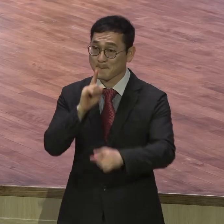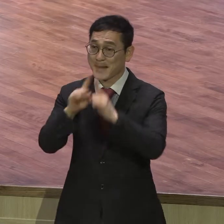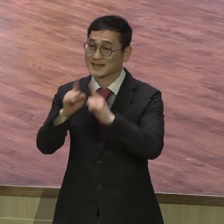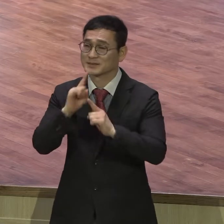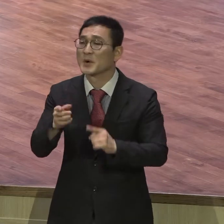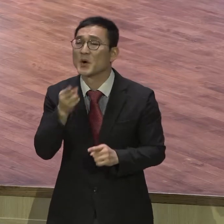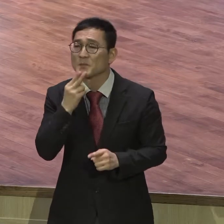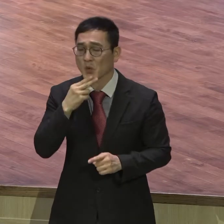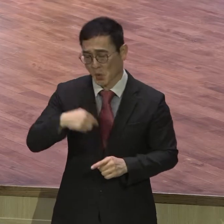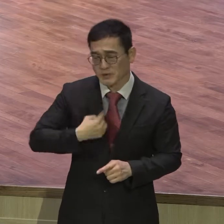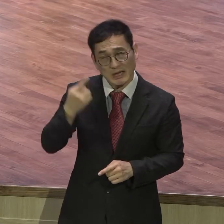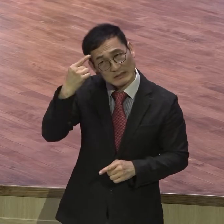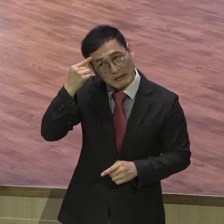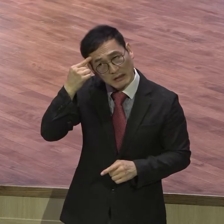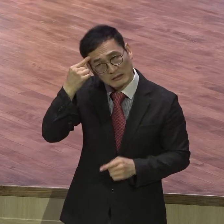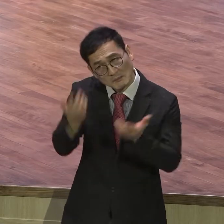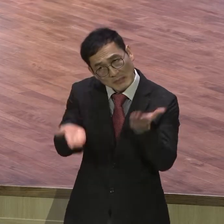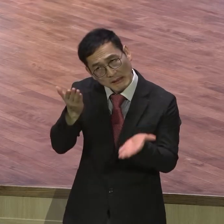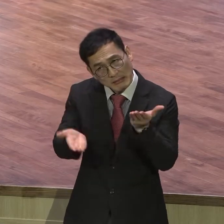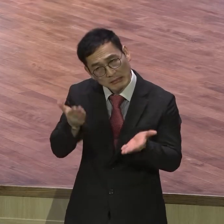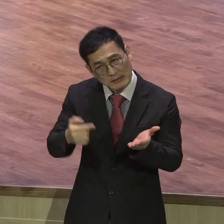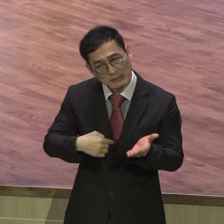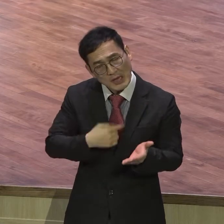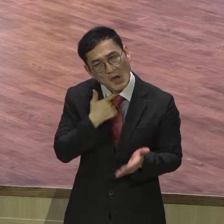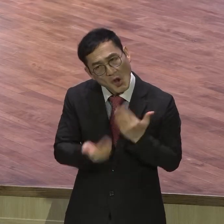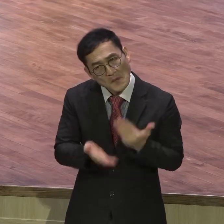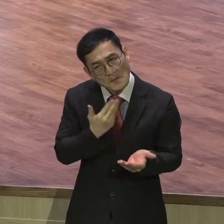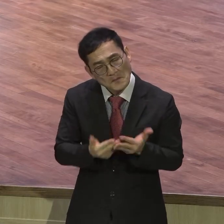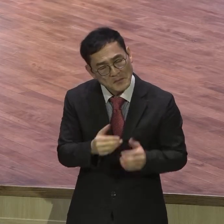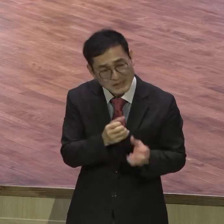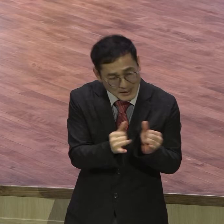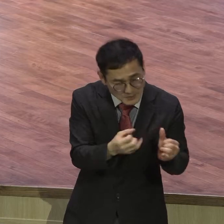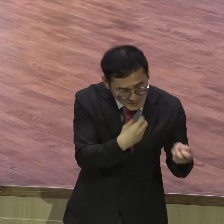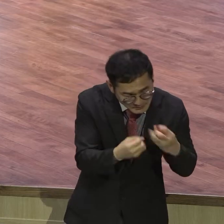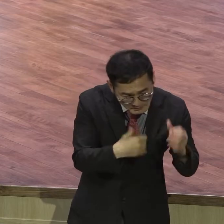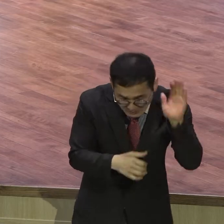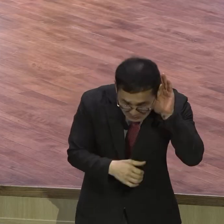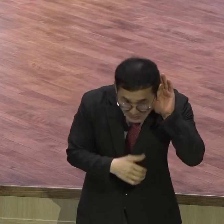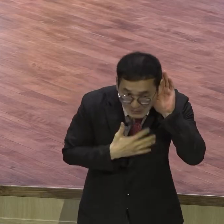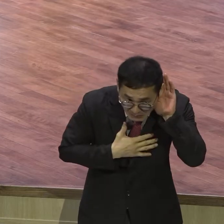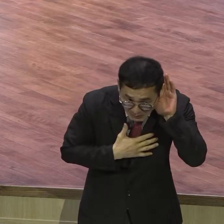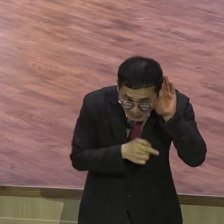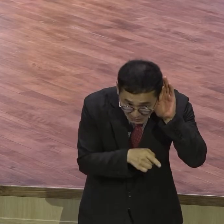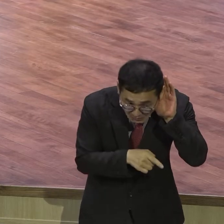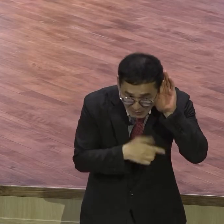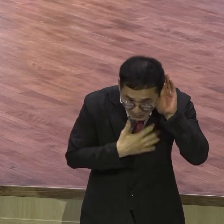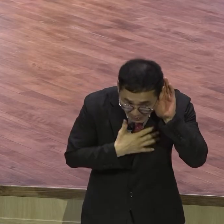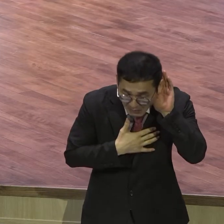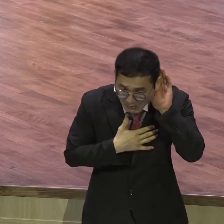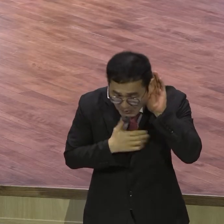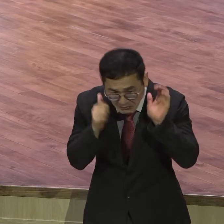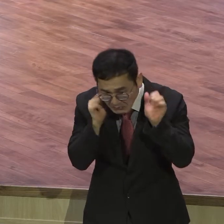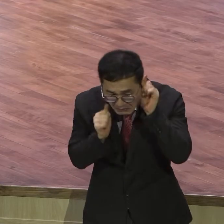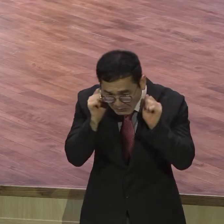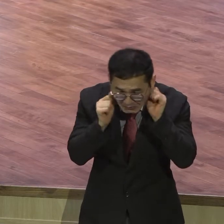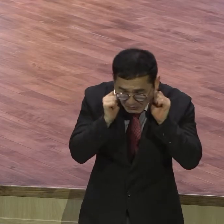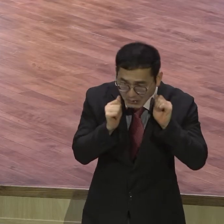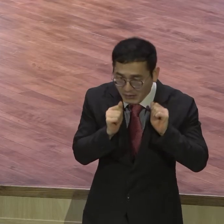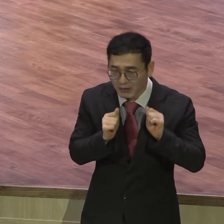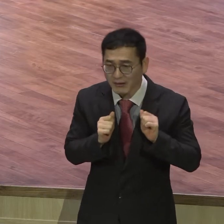내 판단 세상적인 방법으로 세상 사람 말 듣고 여론 듣고 무슨 흐름 듣고 그렇게 가니까 믿는 사람이 안 되는 거예요.